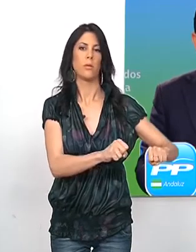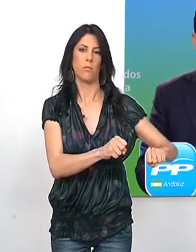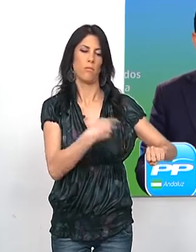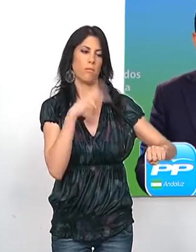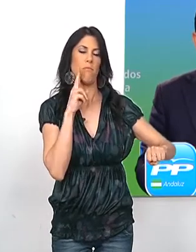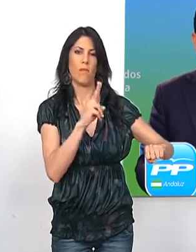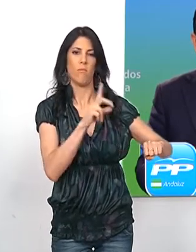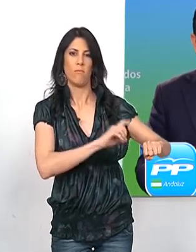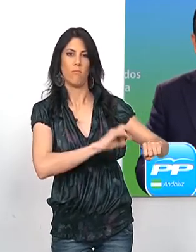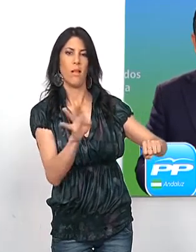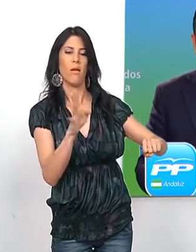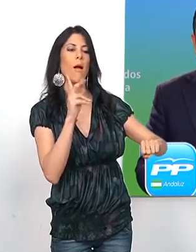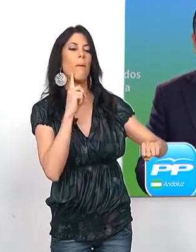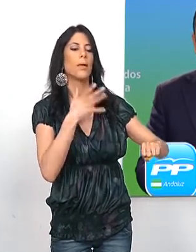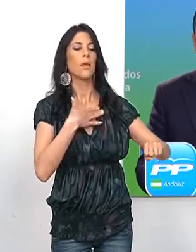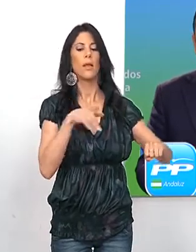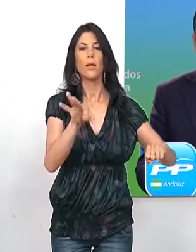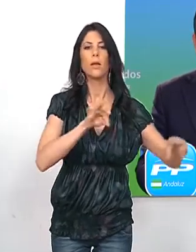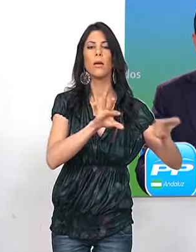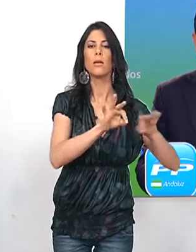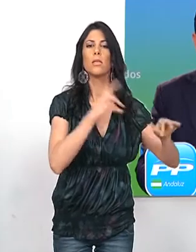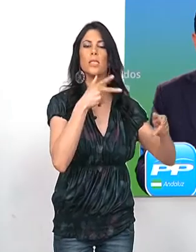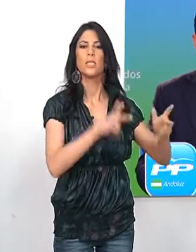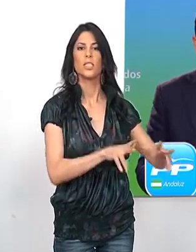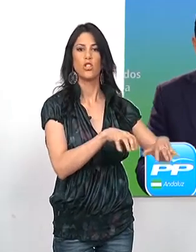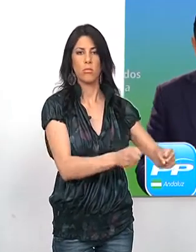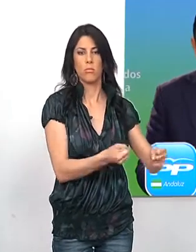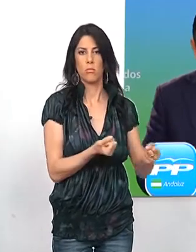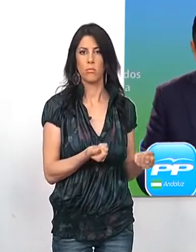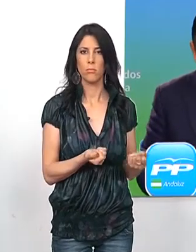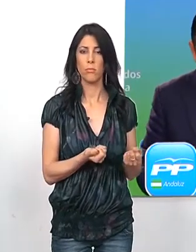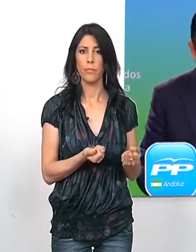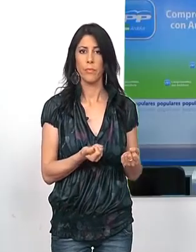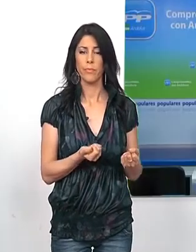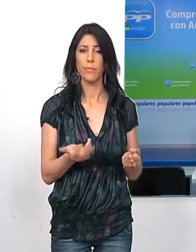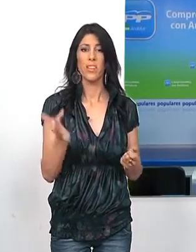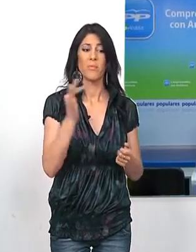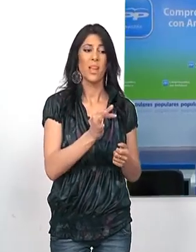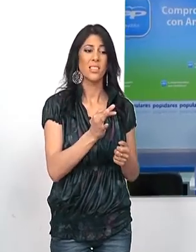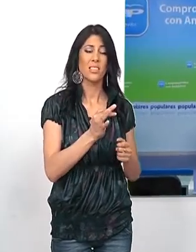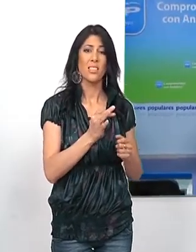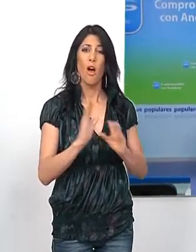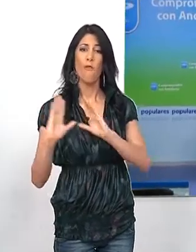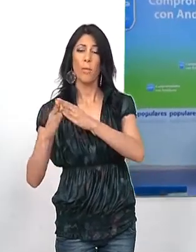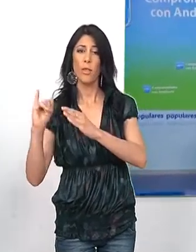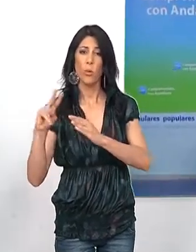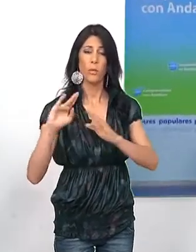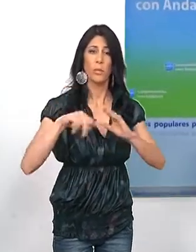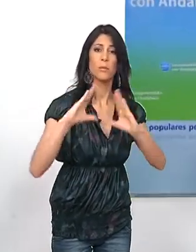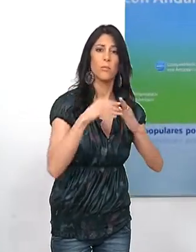subasta, a ver qué tipo de sillones es el que termina cogiendo. Asegura que ambas formaciones pretenden aplicar las